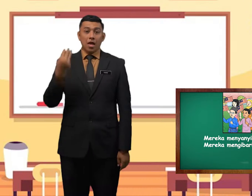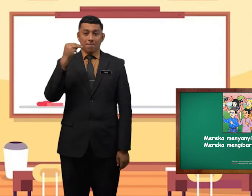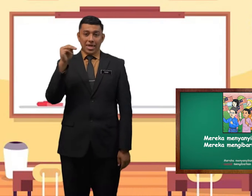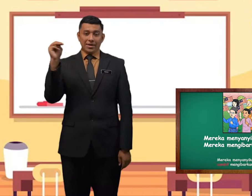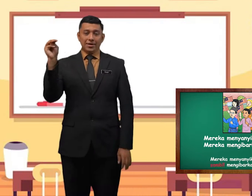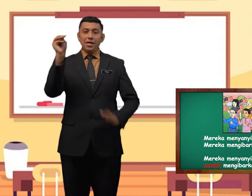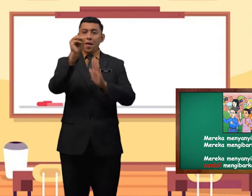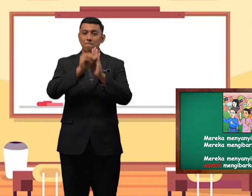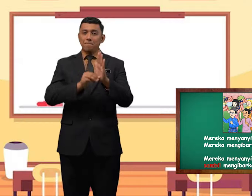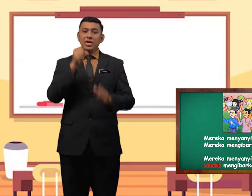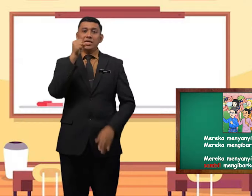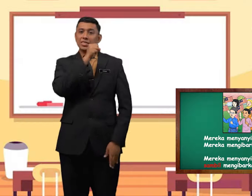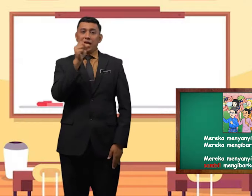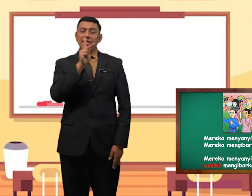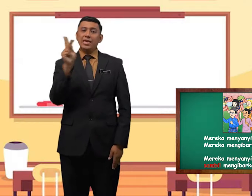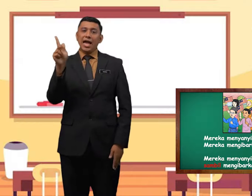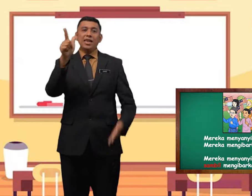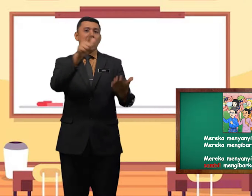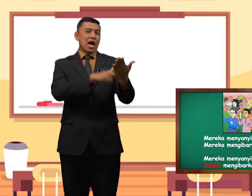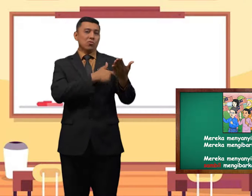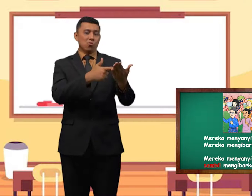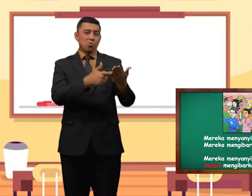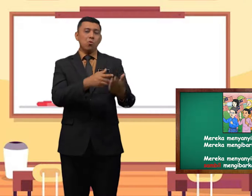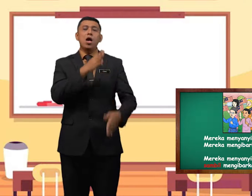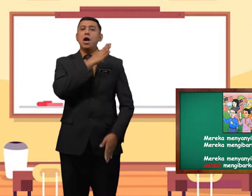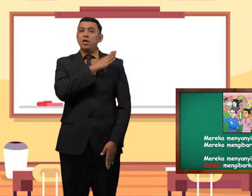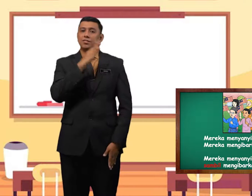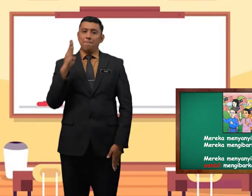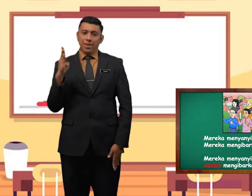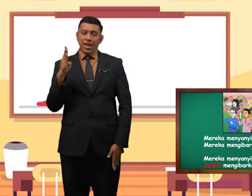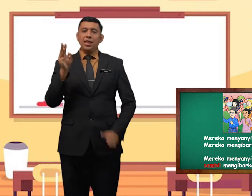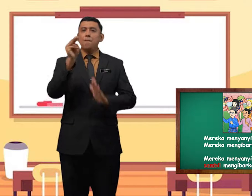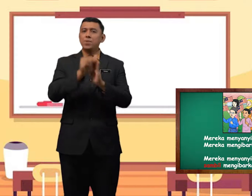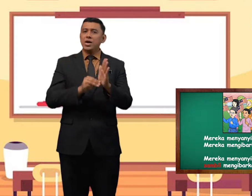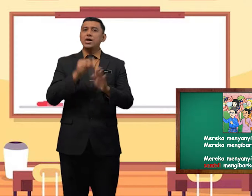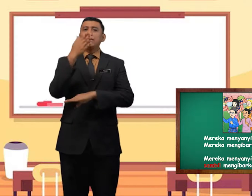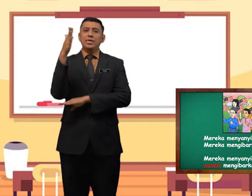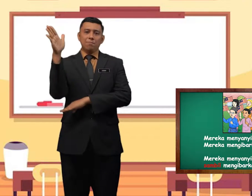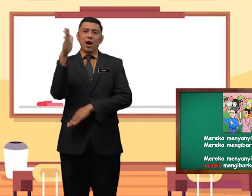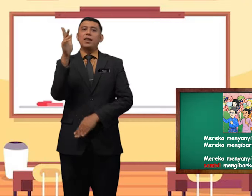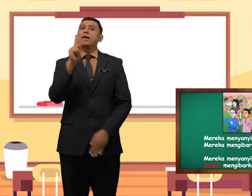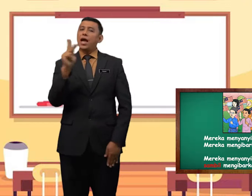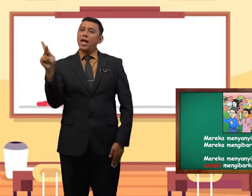Mereka menyanyikan lagu sambil melibarkan